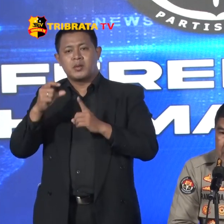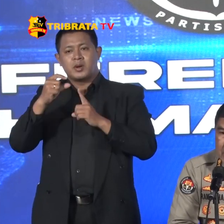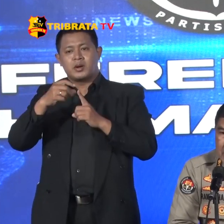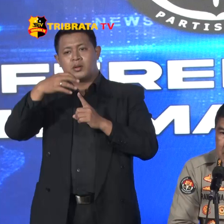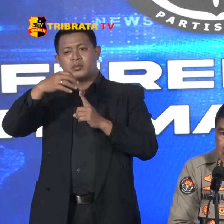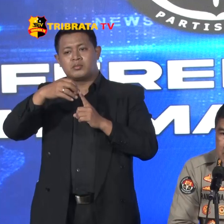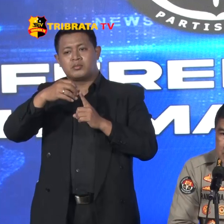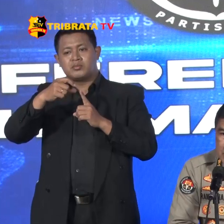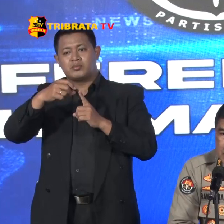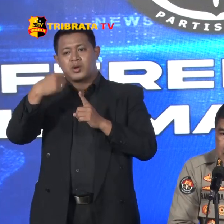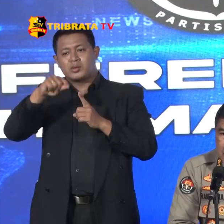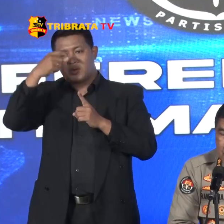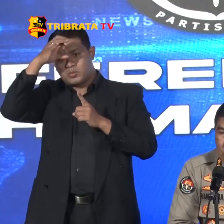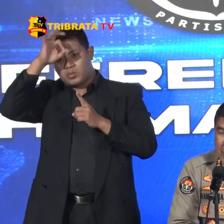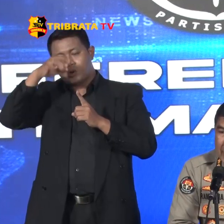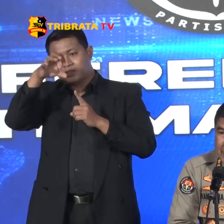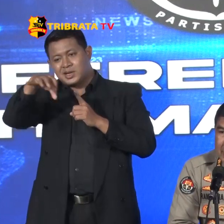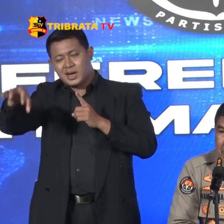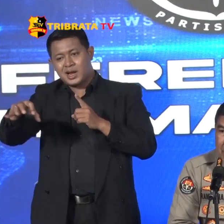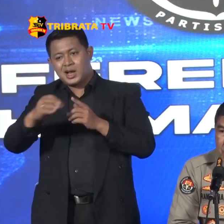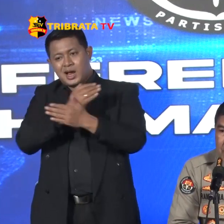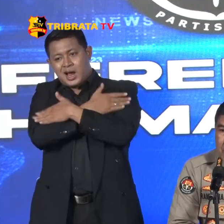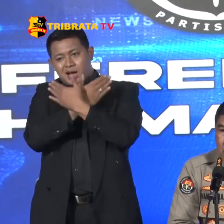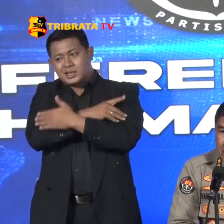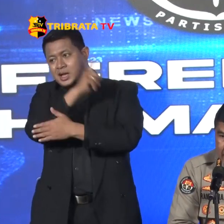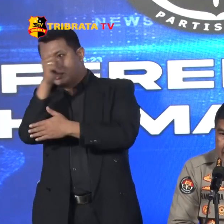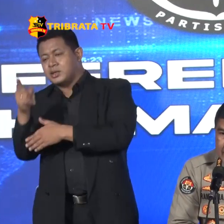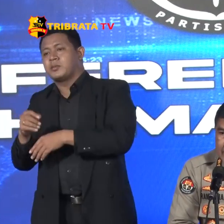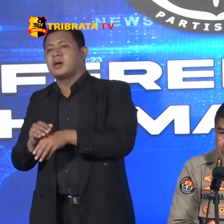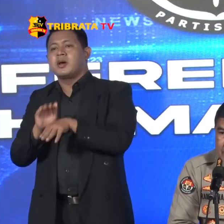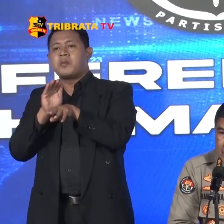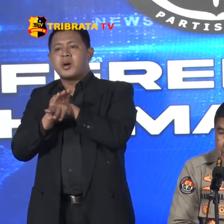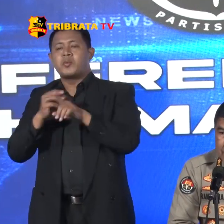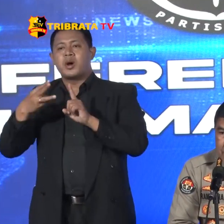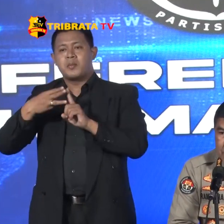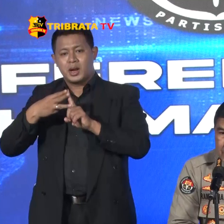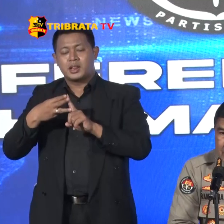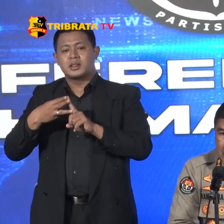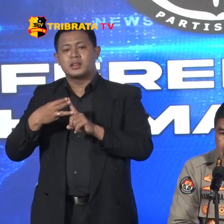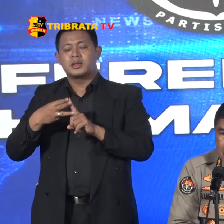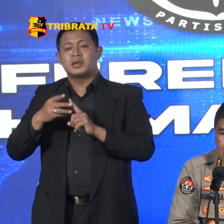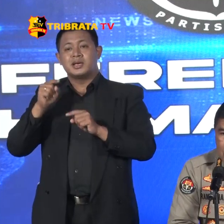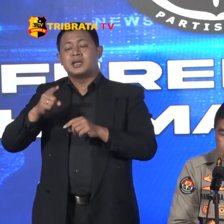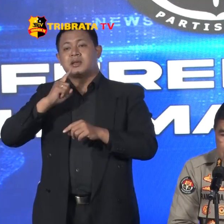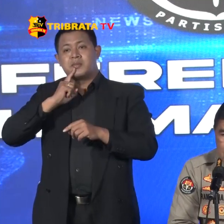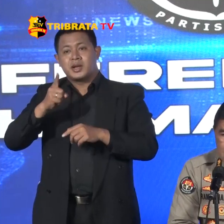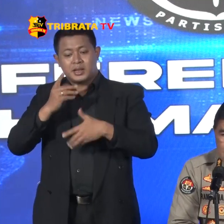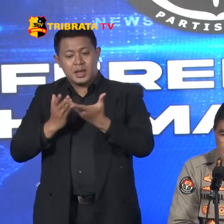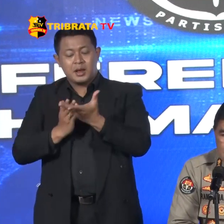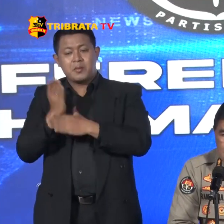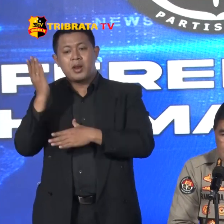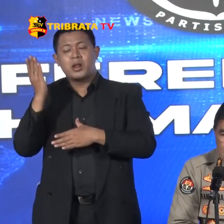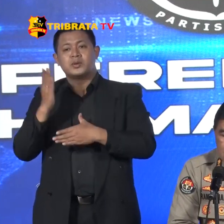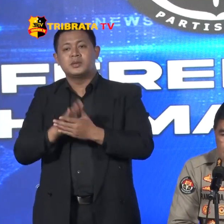Dari Polda Aceh Sampai Polda Papua Barat Ini Perintah Melalui